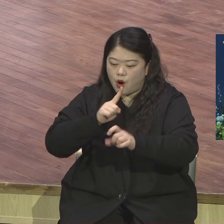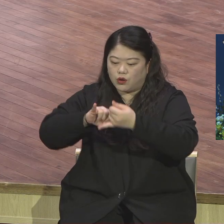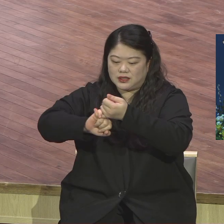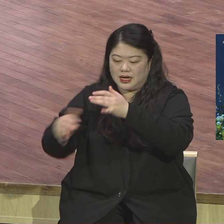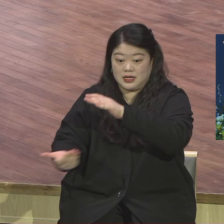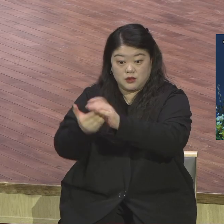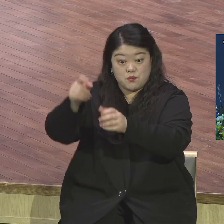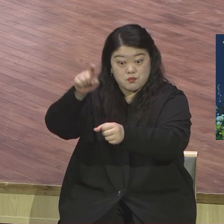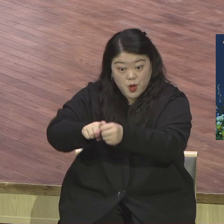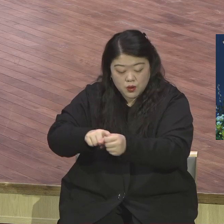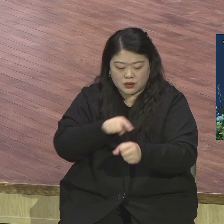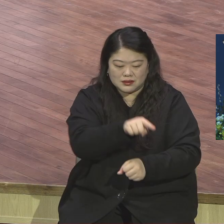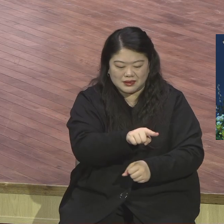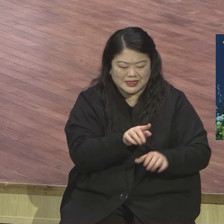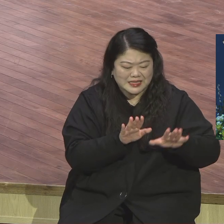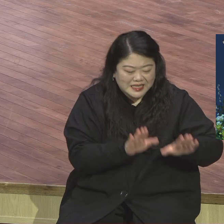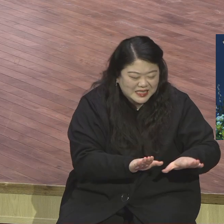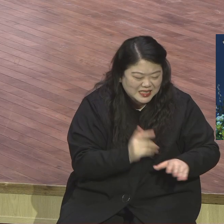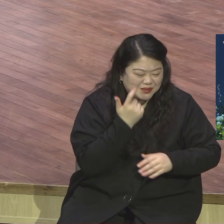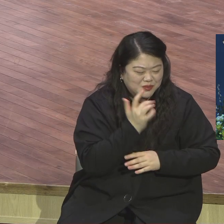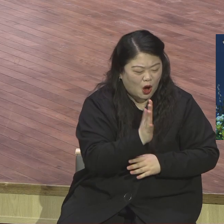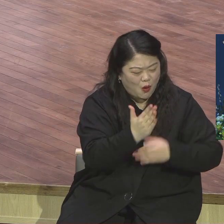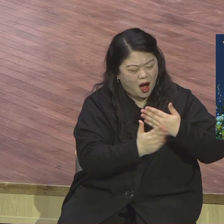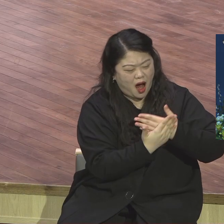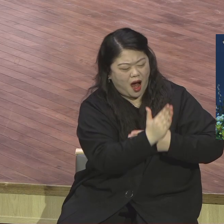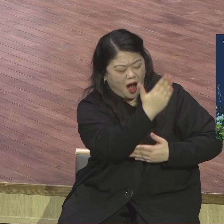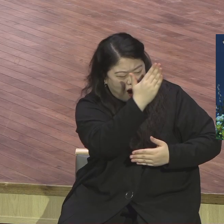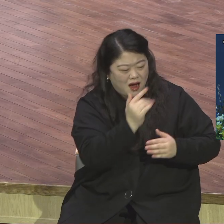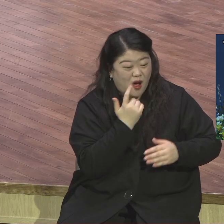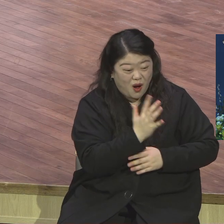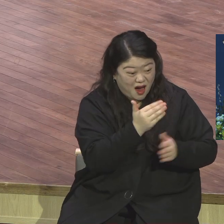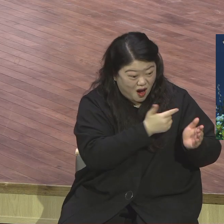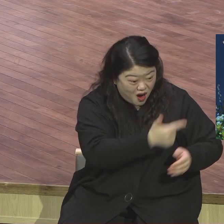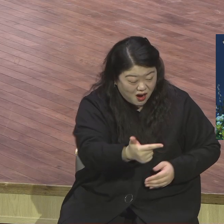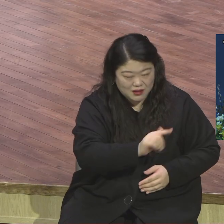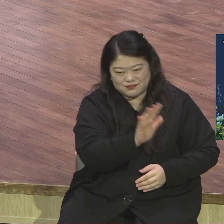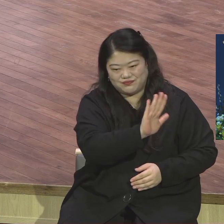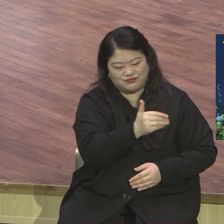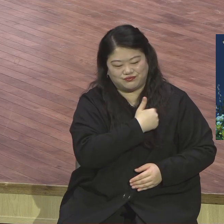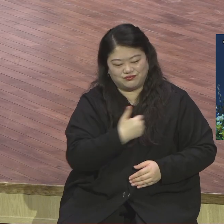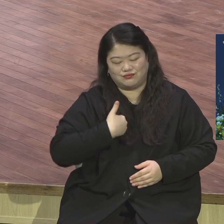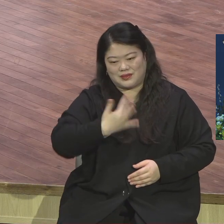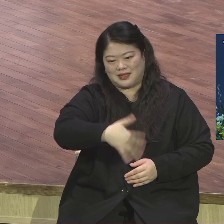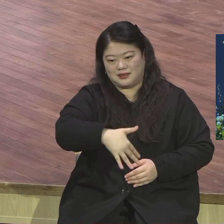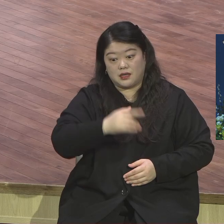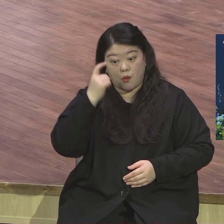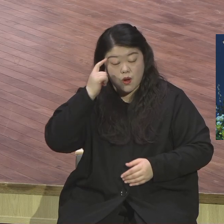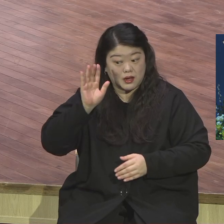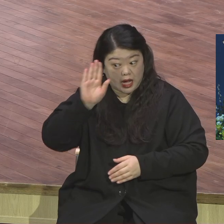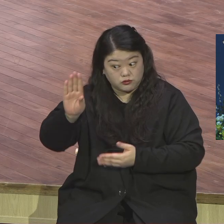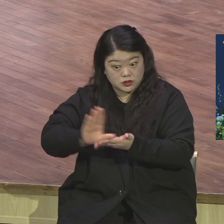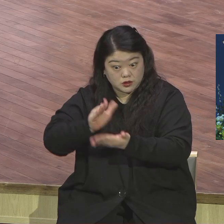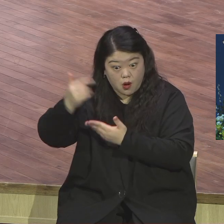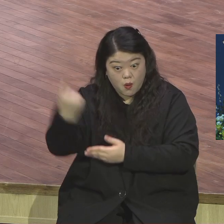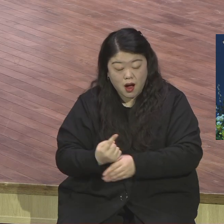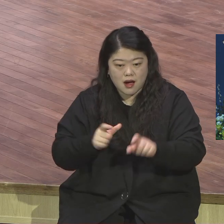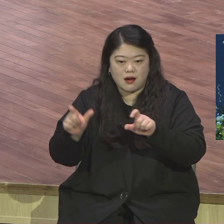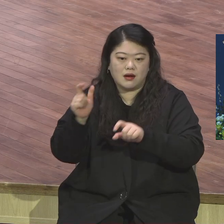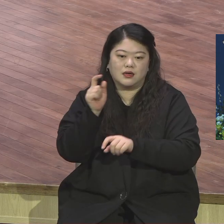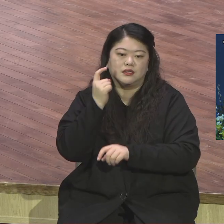하나님께서는 앞으로 영광을 제2의 수루바벨 성전으로 삼아서 이런 생명구원의 역사를 이루어